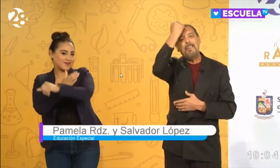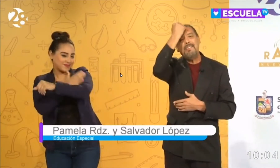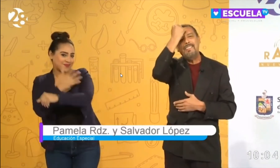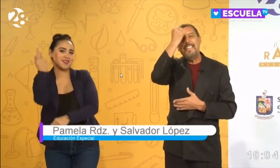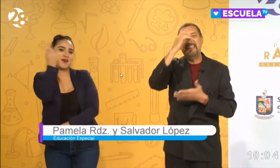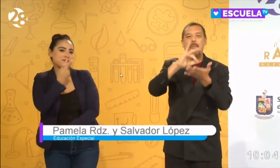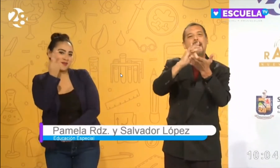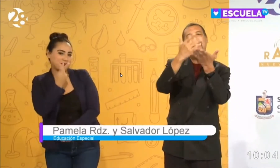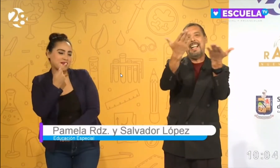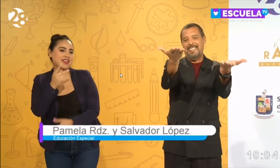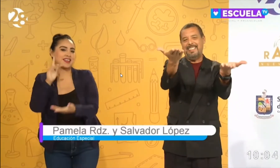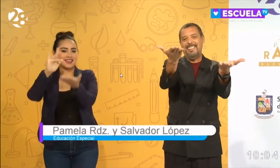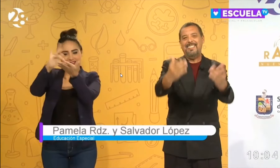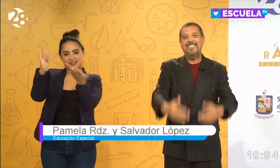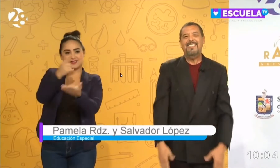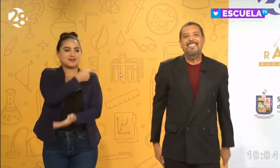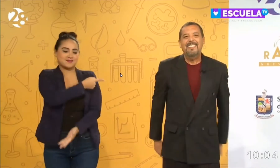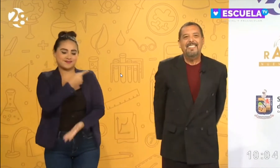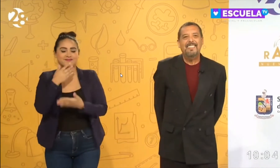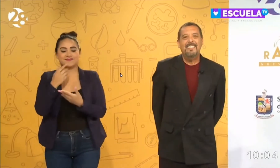servidor, les damos las gracias.